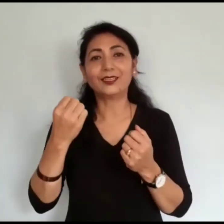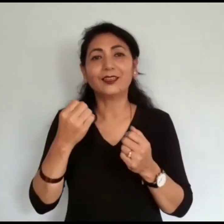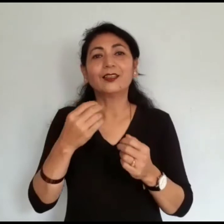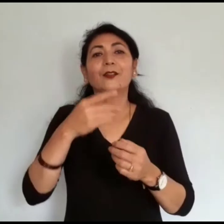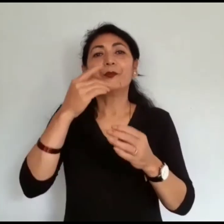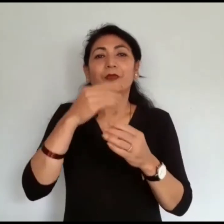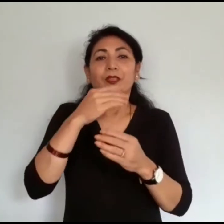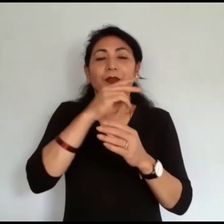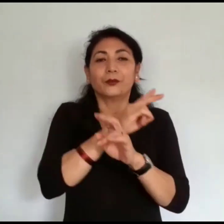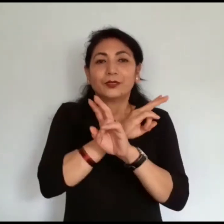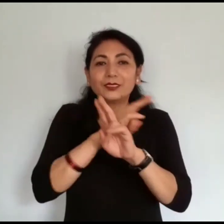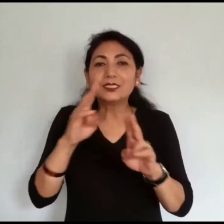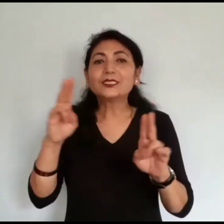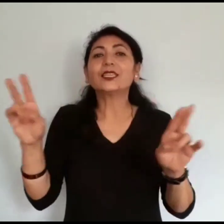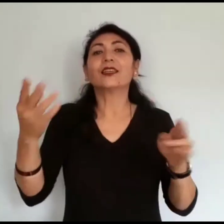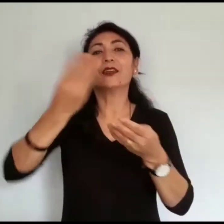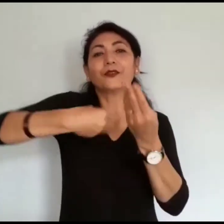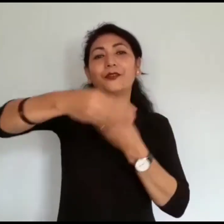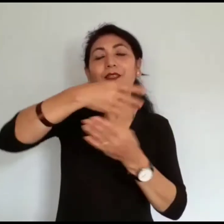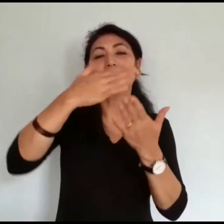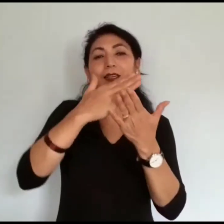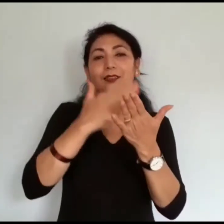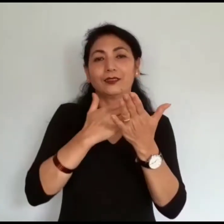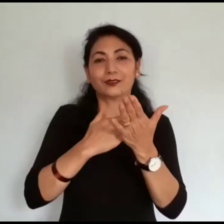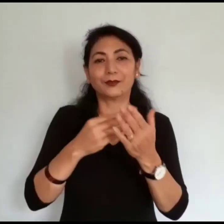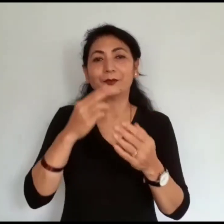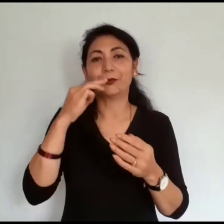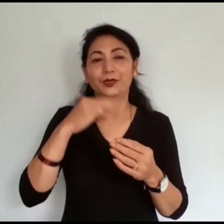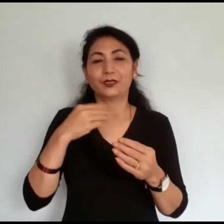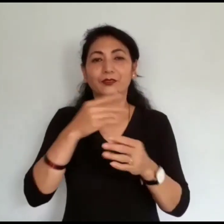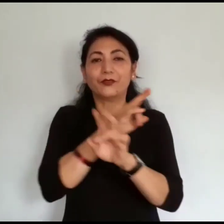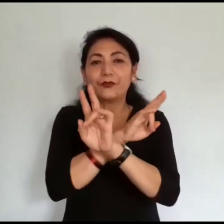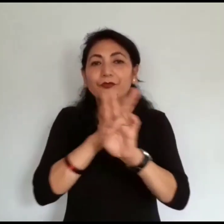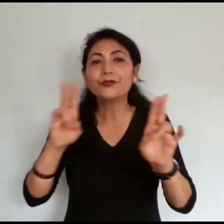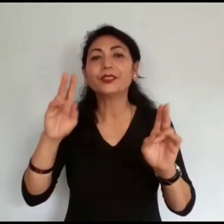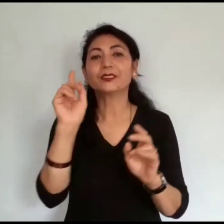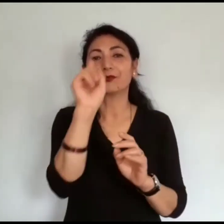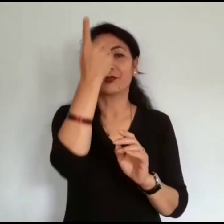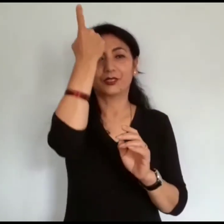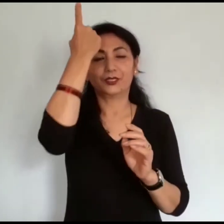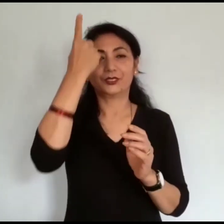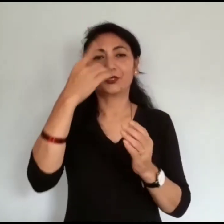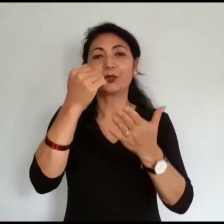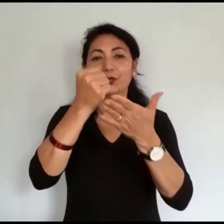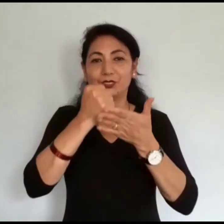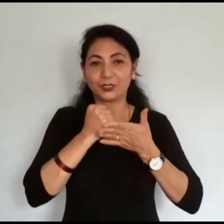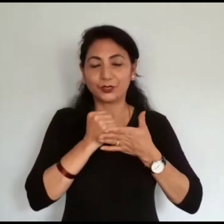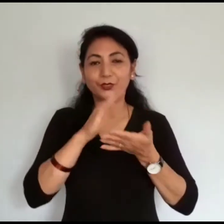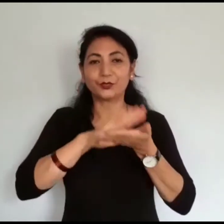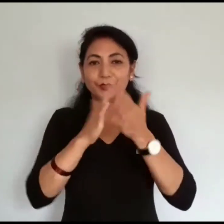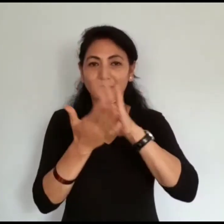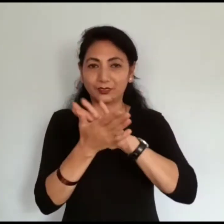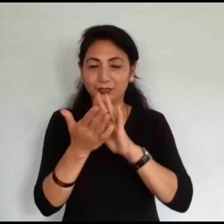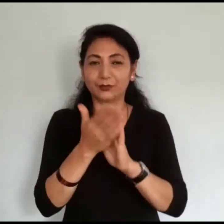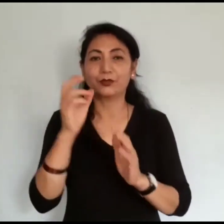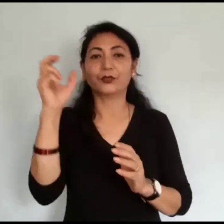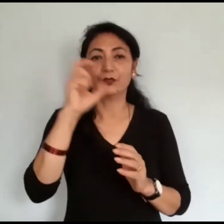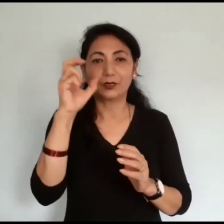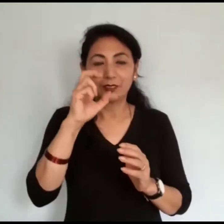शेर फर बेटर मेंचल केर वेबिनार पीस फर्स्ट को सहयोग रोटराक्ट क्लोब अफ